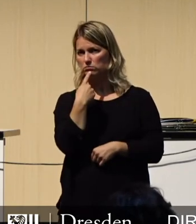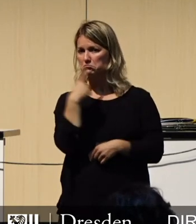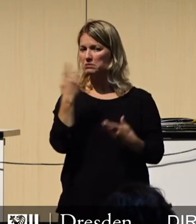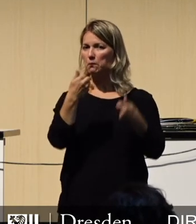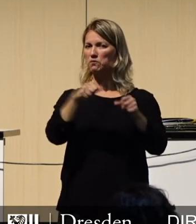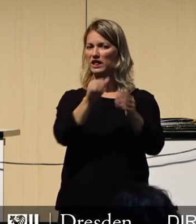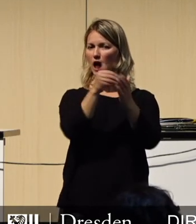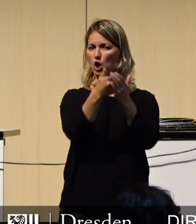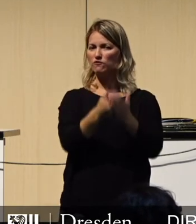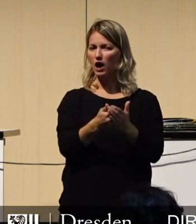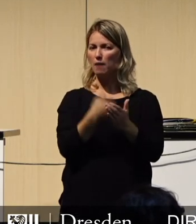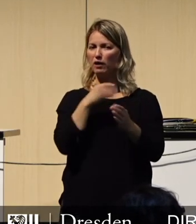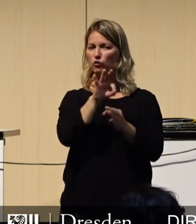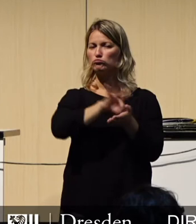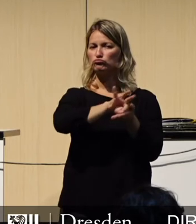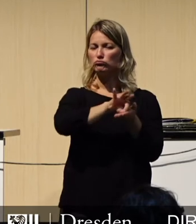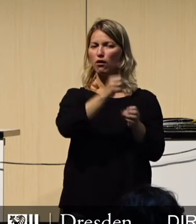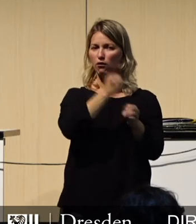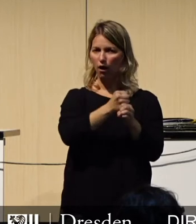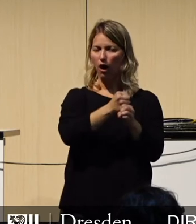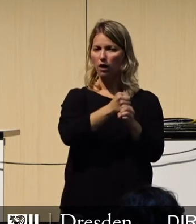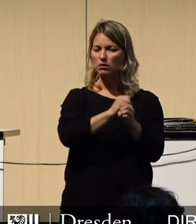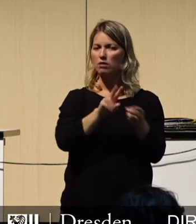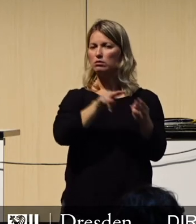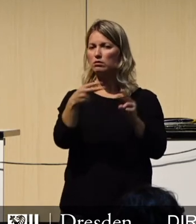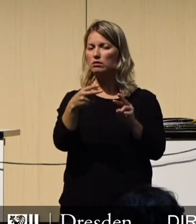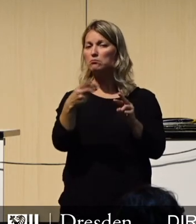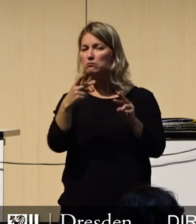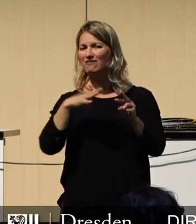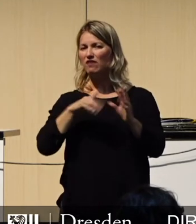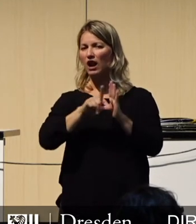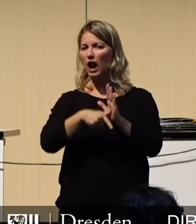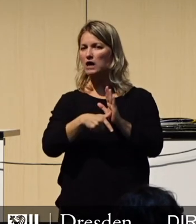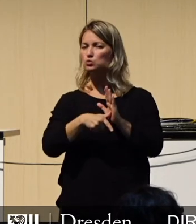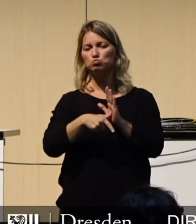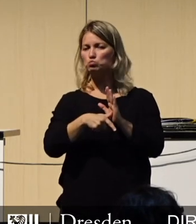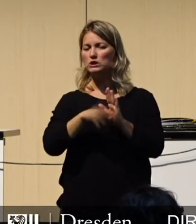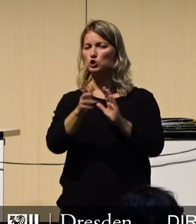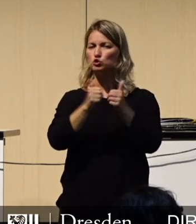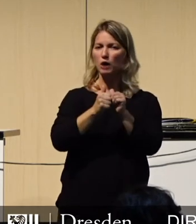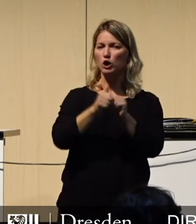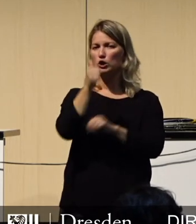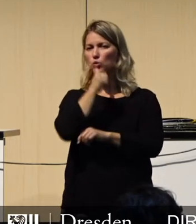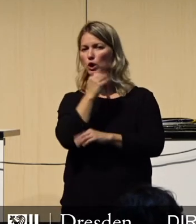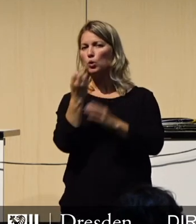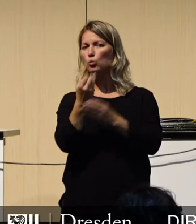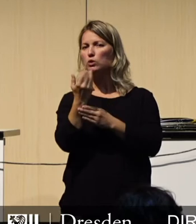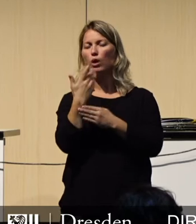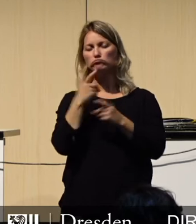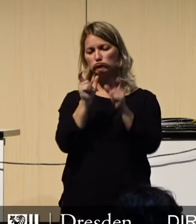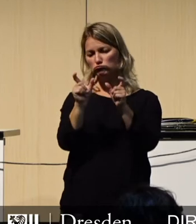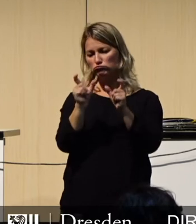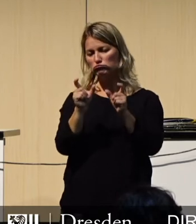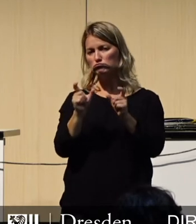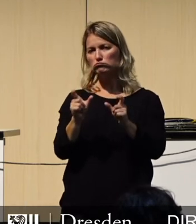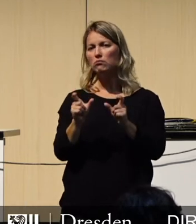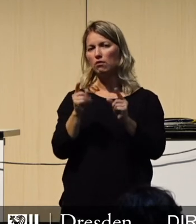und ganz ohne schmerzhafte Einschnitte die freiwilligen Leistungen, zum Beispiel bei Sport, Jugend und Kultur, mit hoher Dynamik